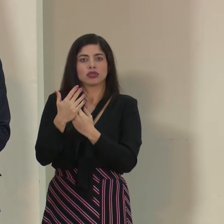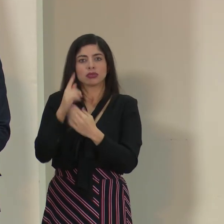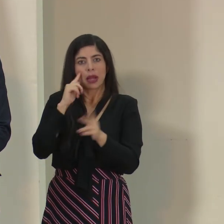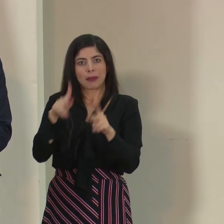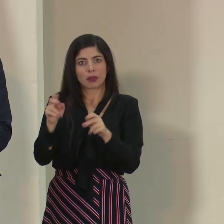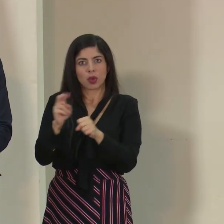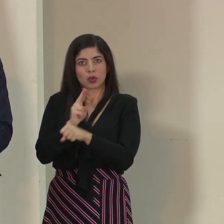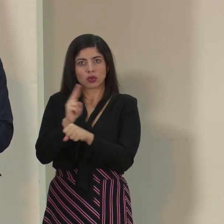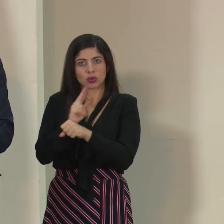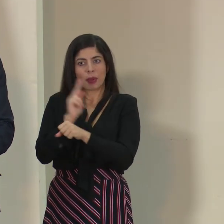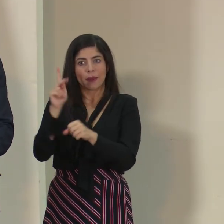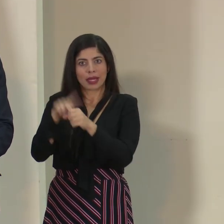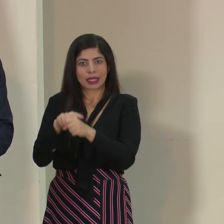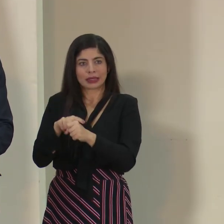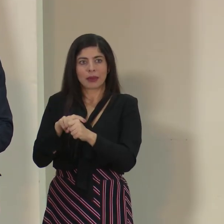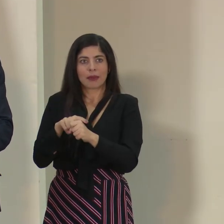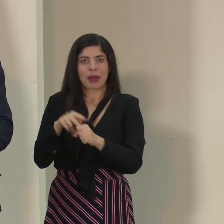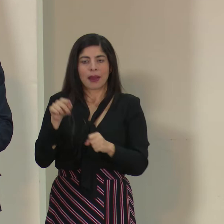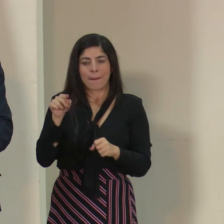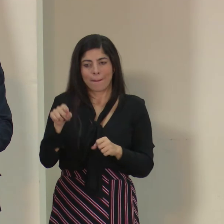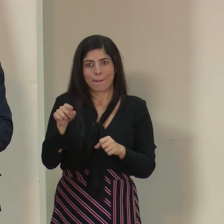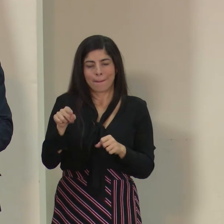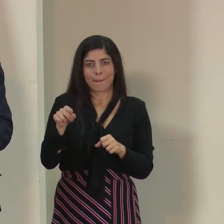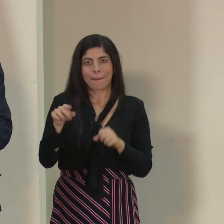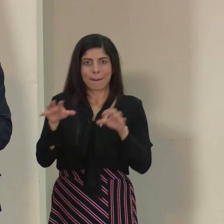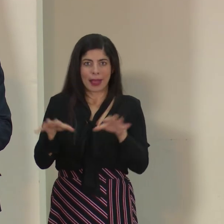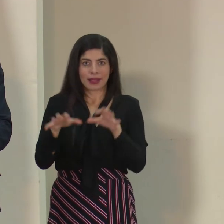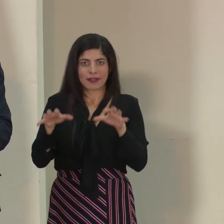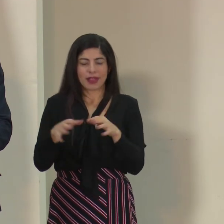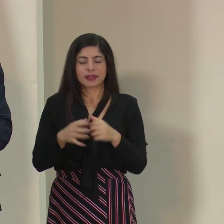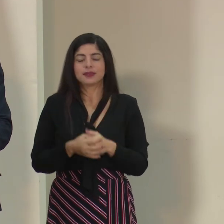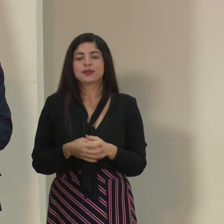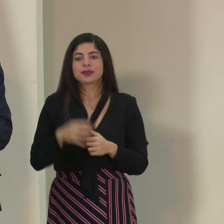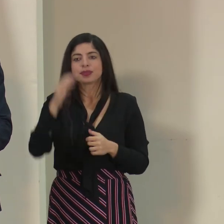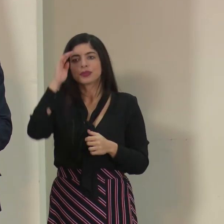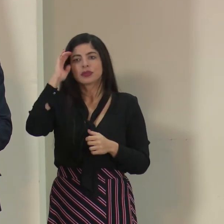de las personas que vayan a participar en esas actividades.